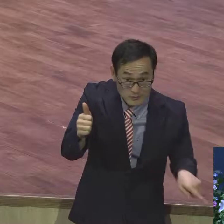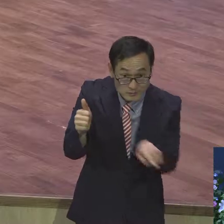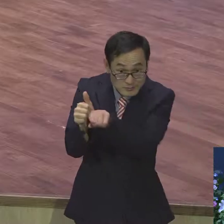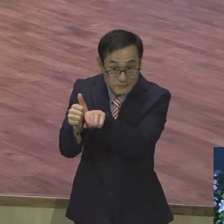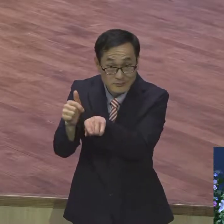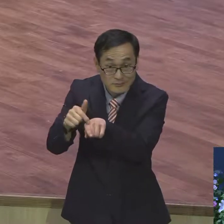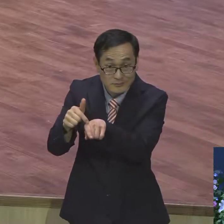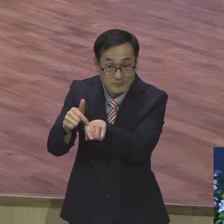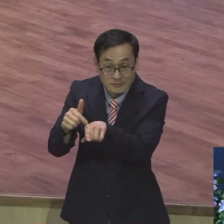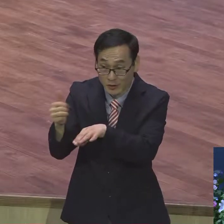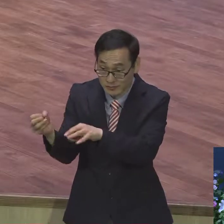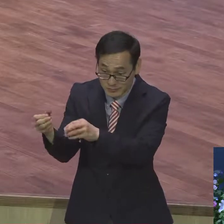주신